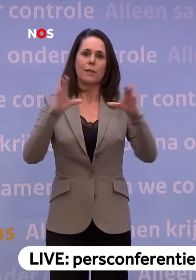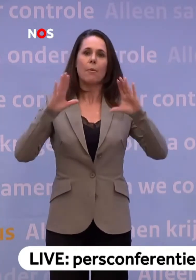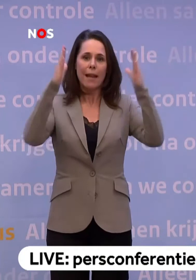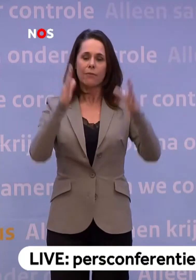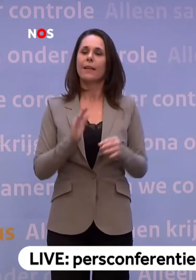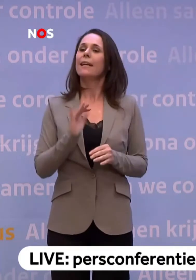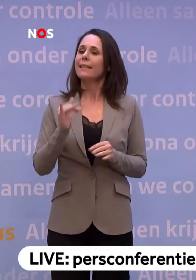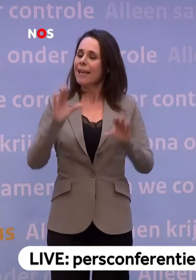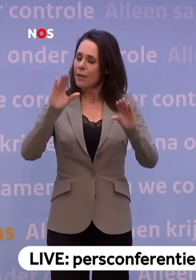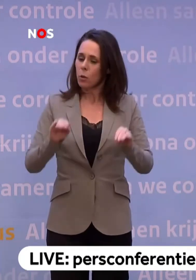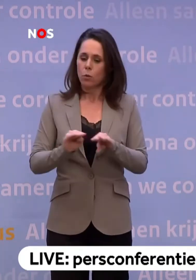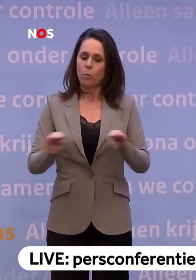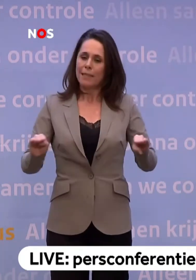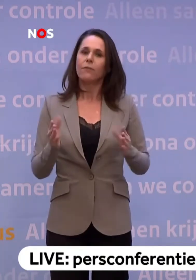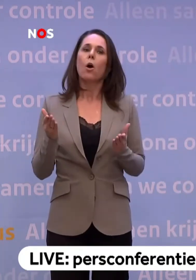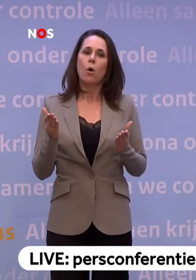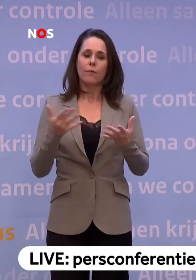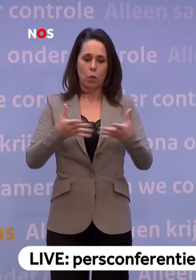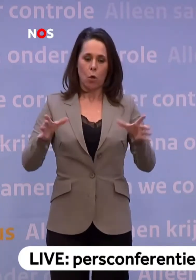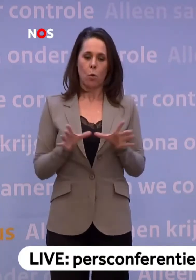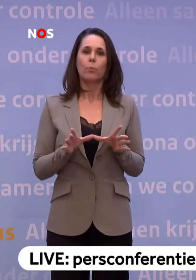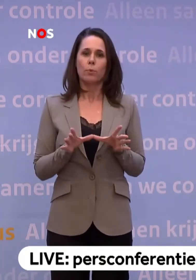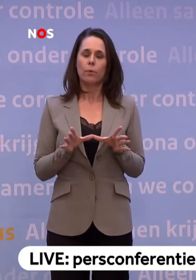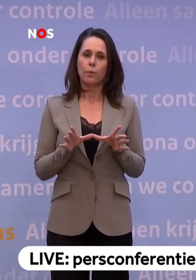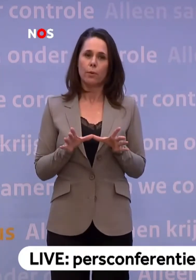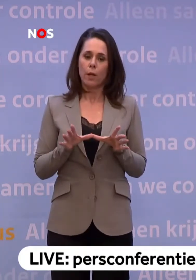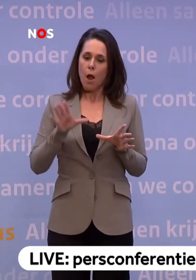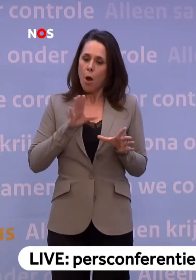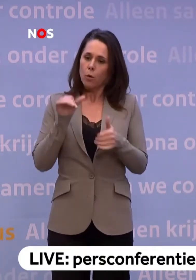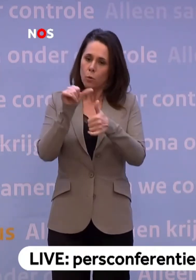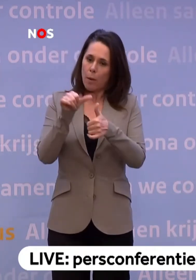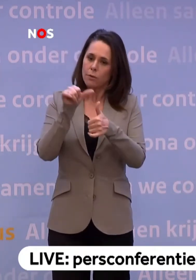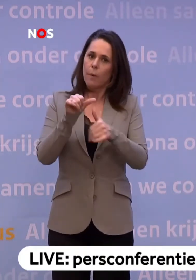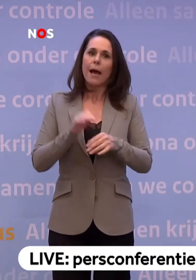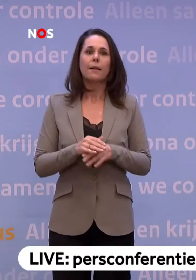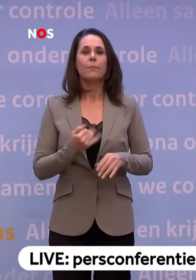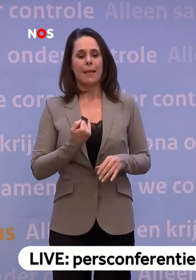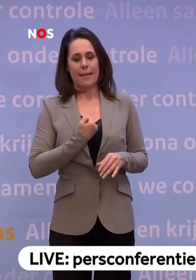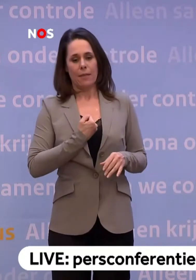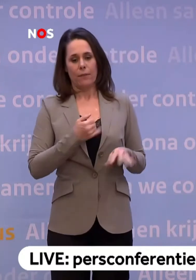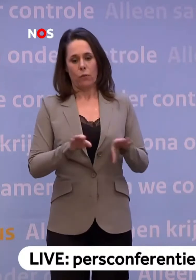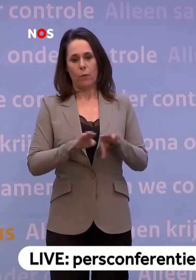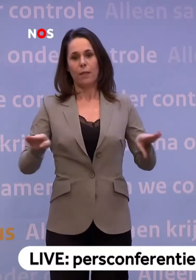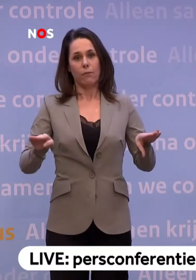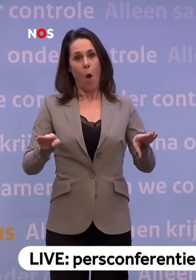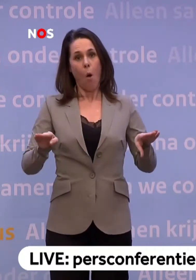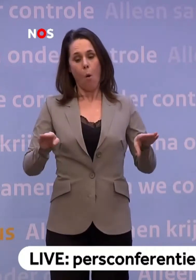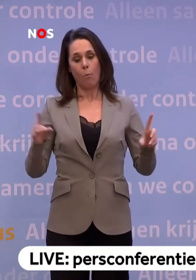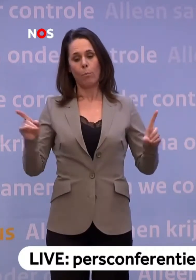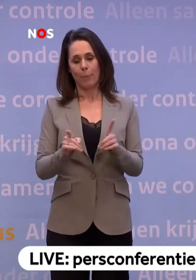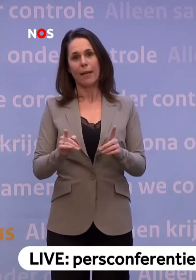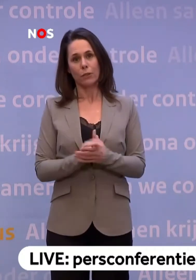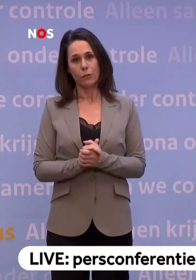Ja, dat gaan we doen op het niveau van een groep. Ook daar is die toepasbaar. Op individueel niveau vooralsnog beperkt.